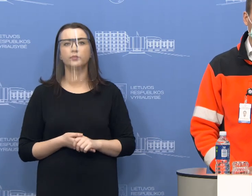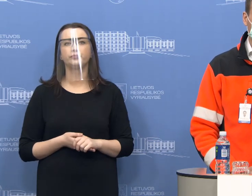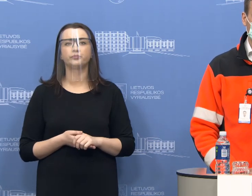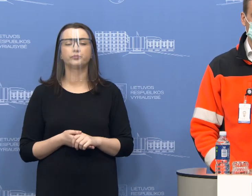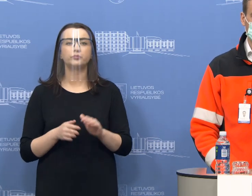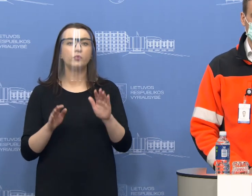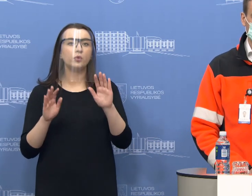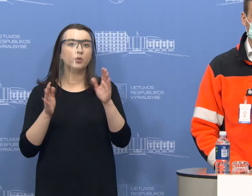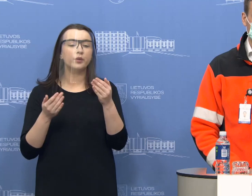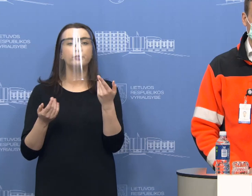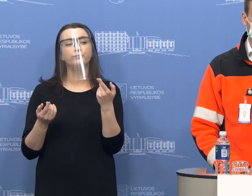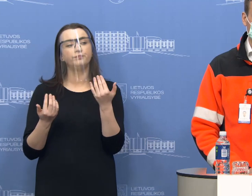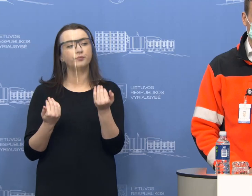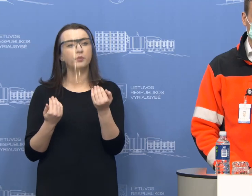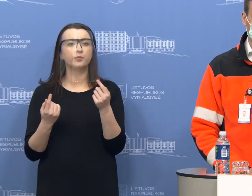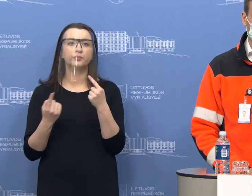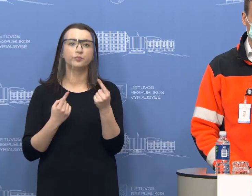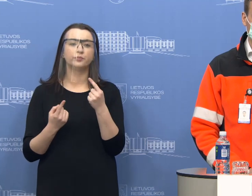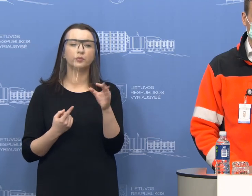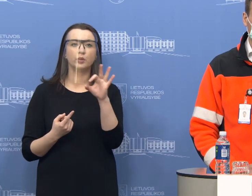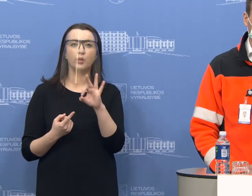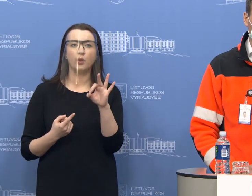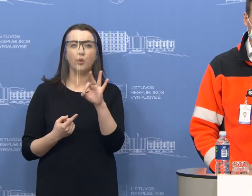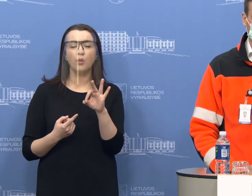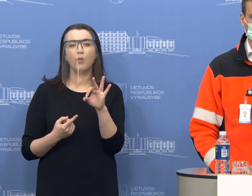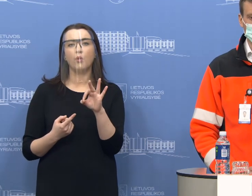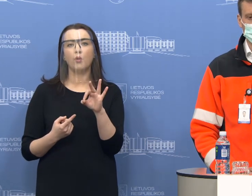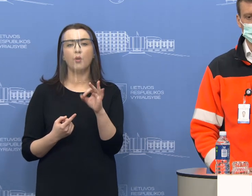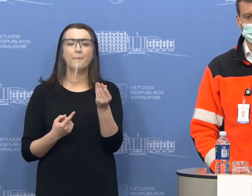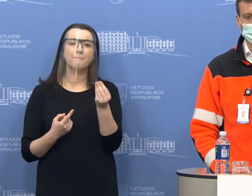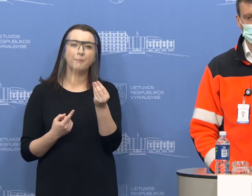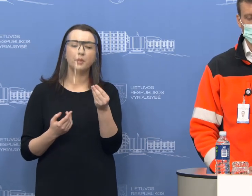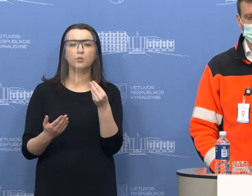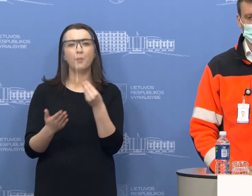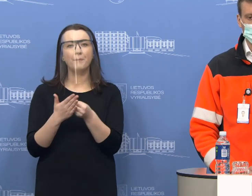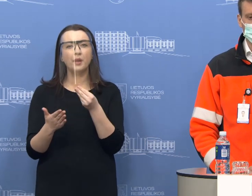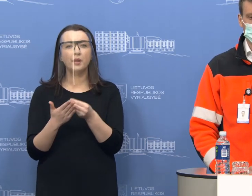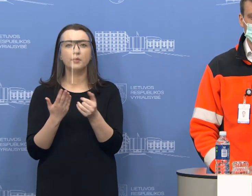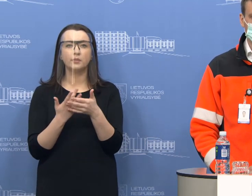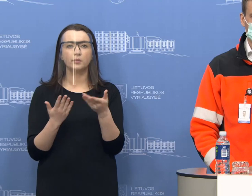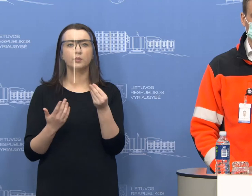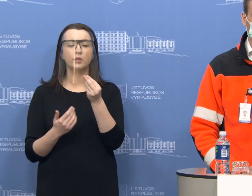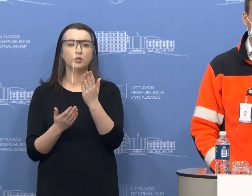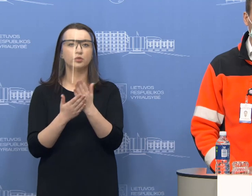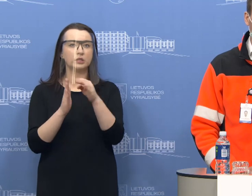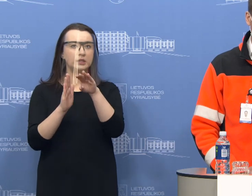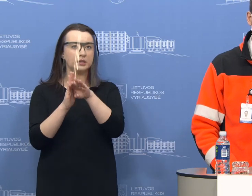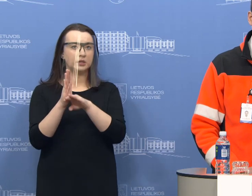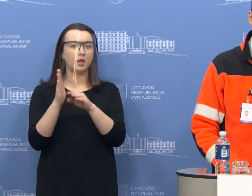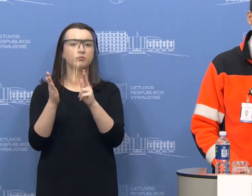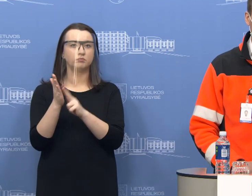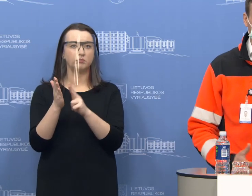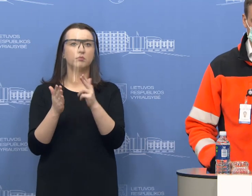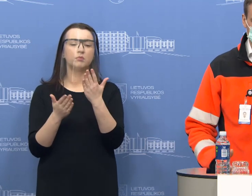Jeigu kalbant apie materialinį skatinimą, na, tai yra įstatymuose apie briežtas